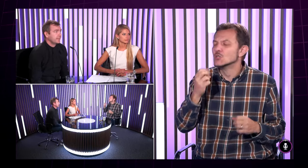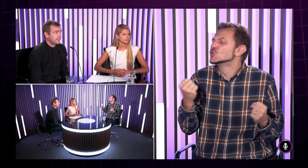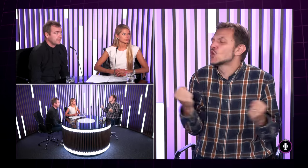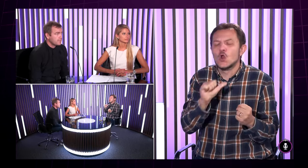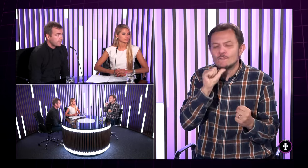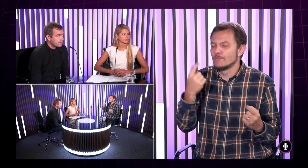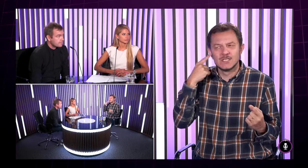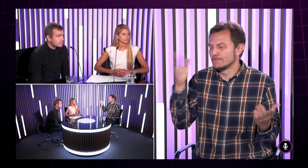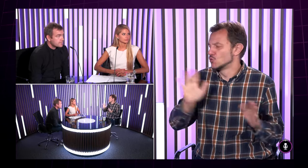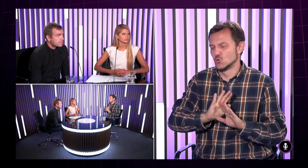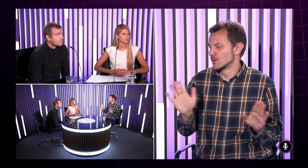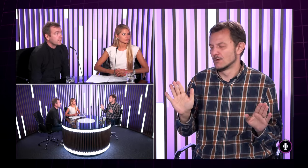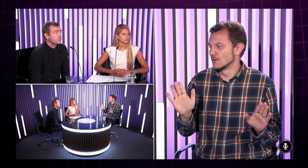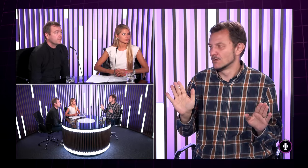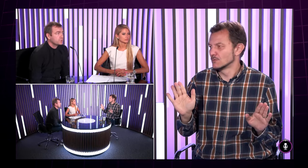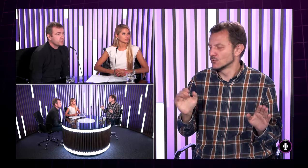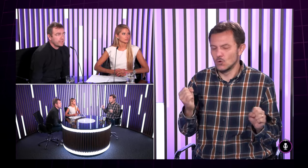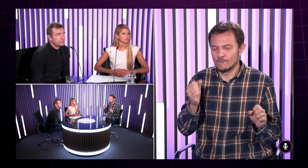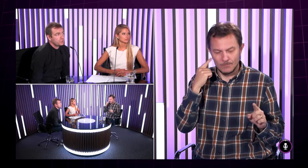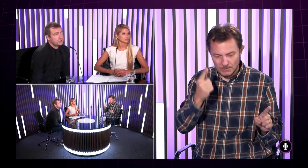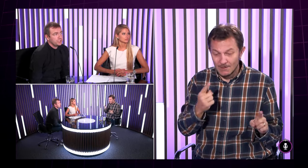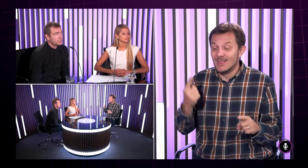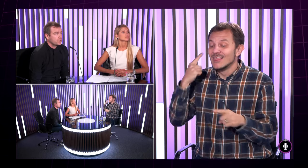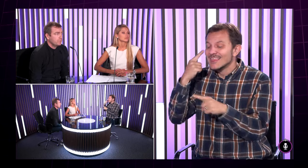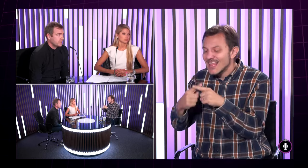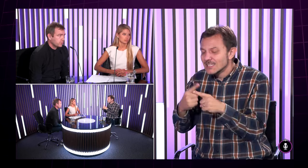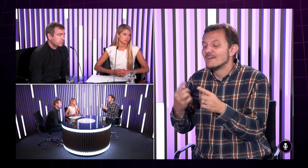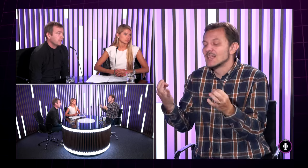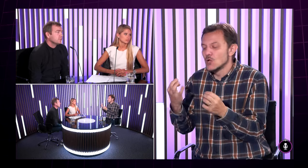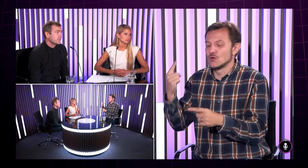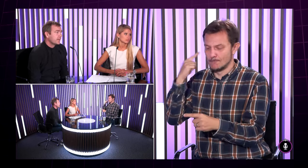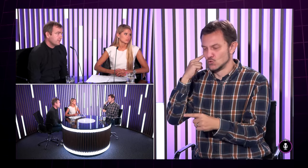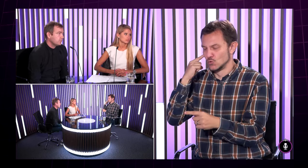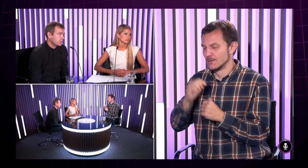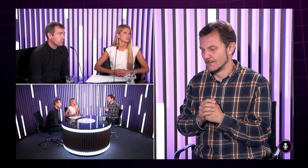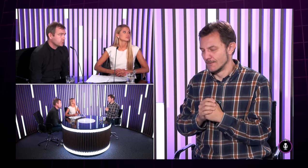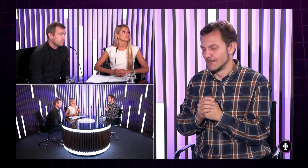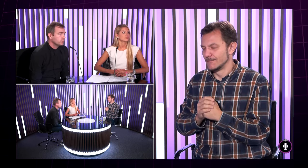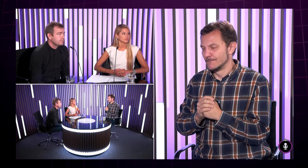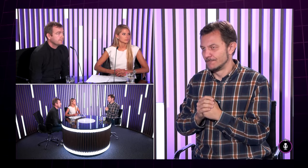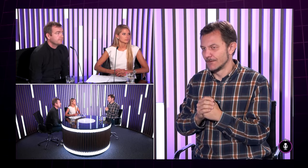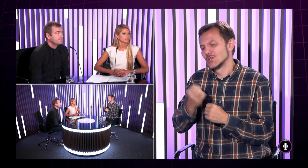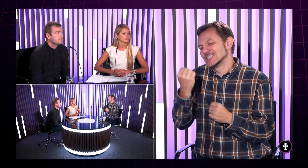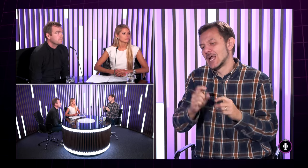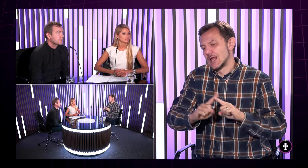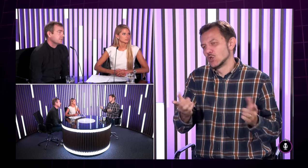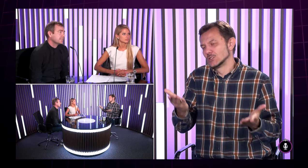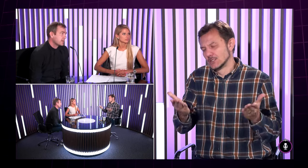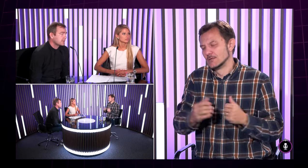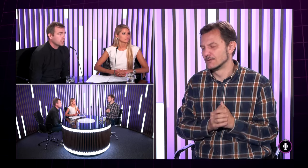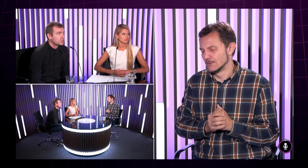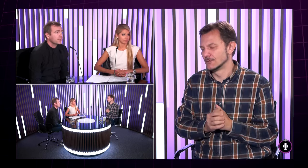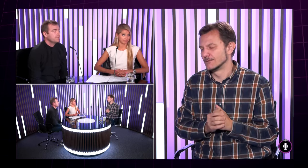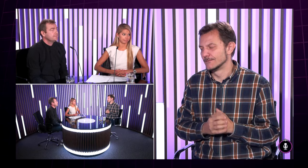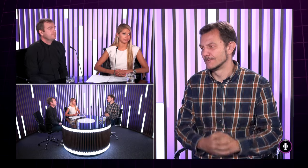nedoslýchvami je taký, že nepočujúce si takýto rozkoro nič skoro vôbec nepočujú. A nedoslýchaví, volačo počujú. To je